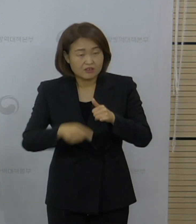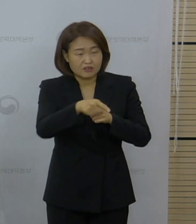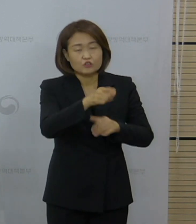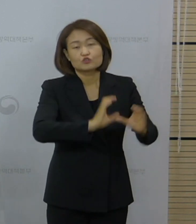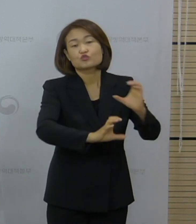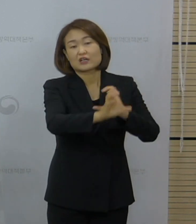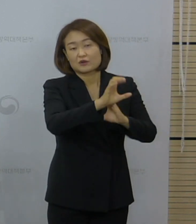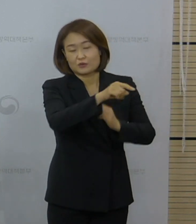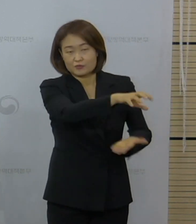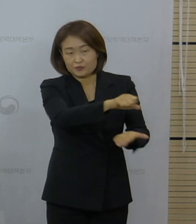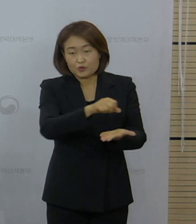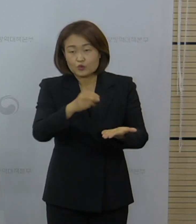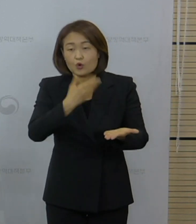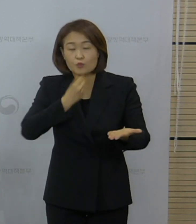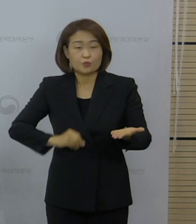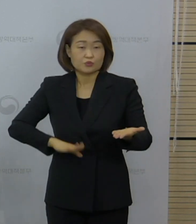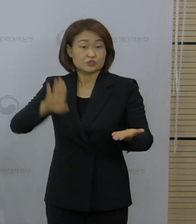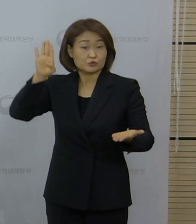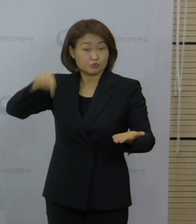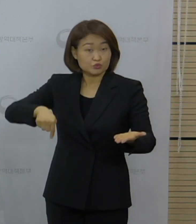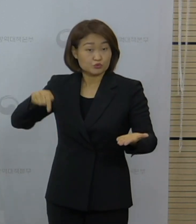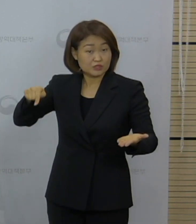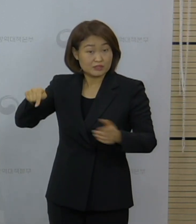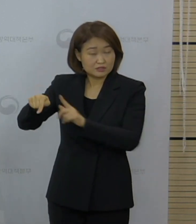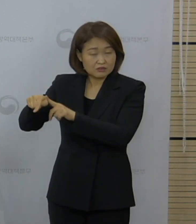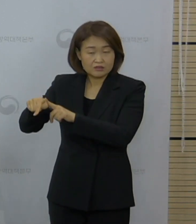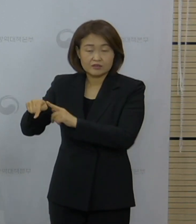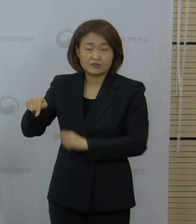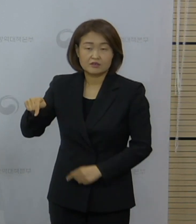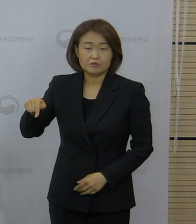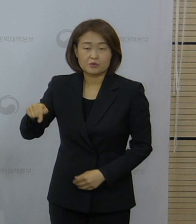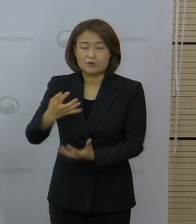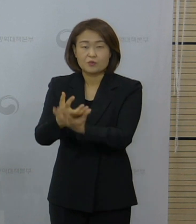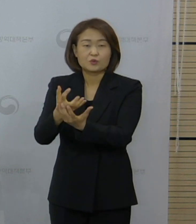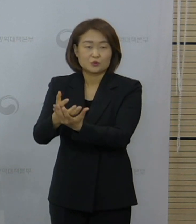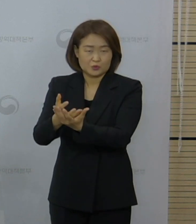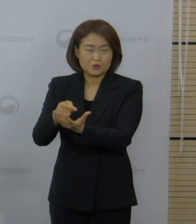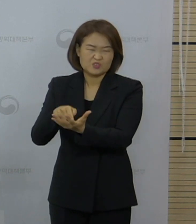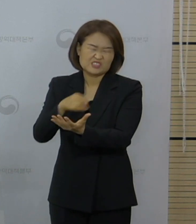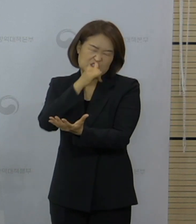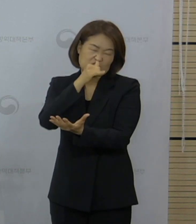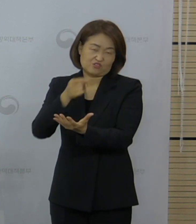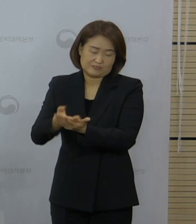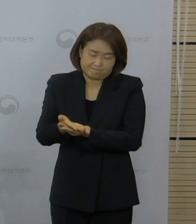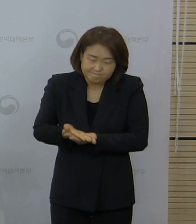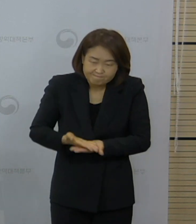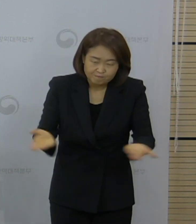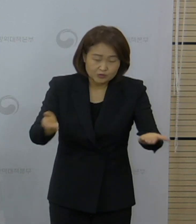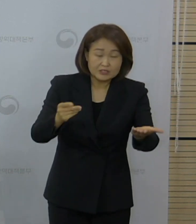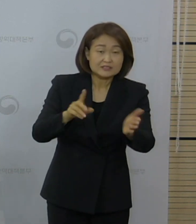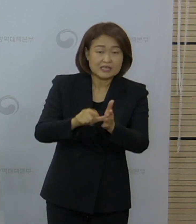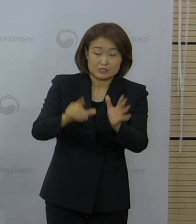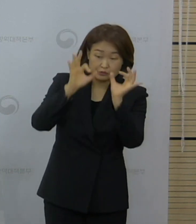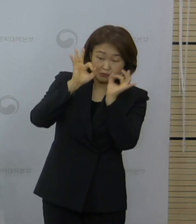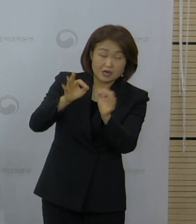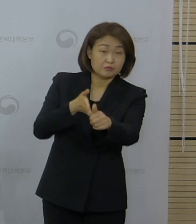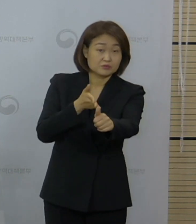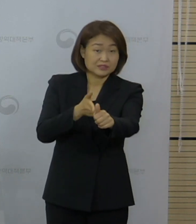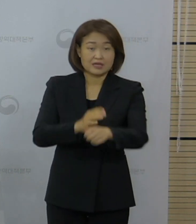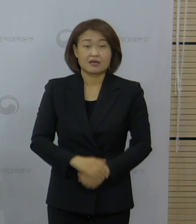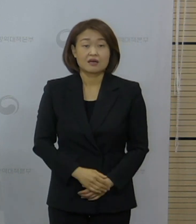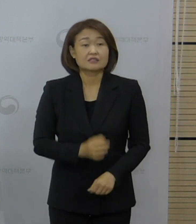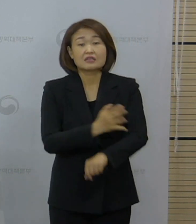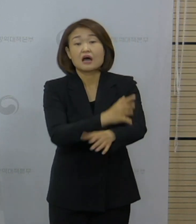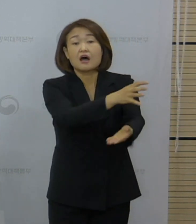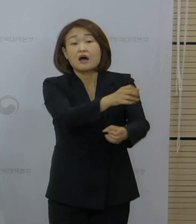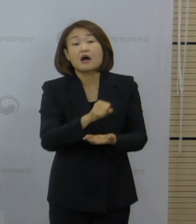복지부 쪽에서 배포될 예정인 보도자료를 참고를 해주시면 되겠습니다. 도입 일정에 대해서는 추가적으로